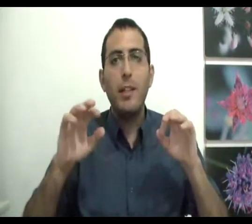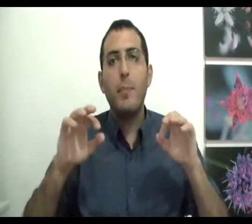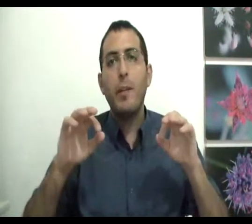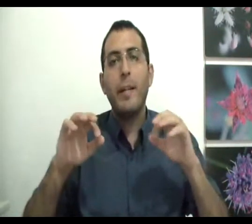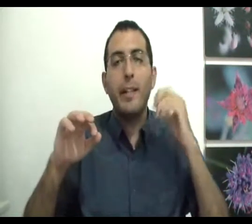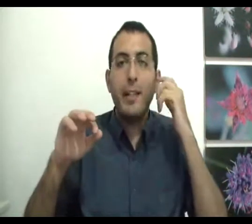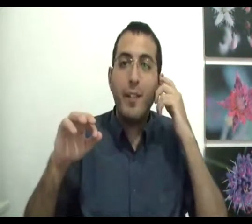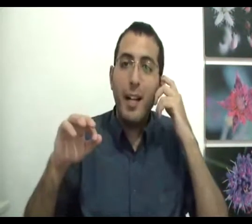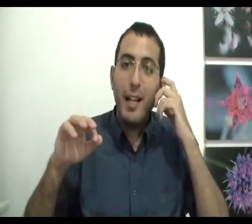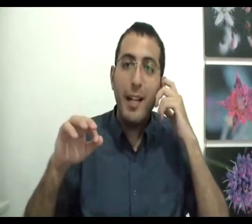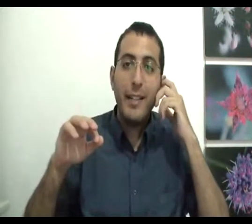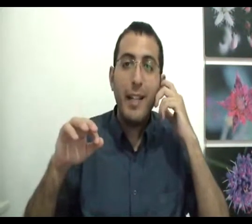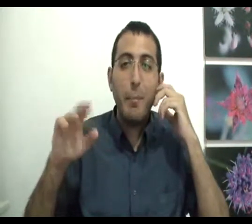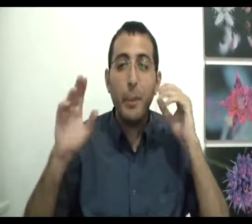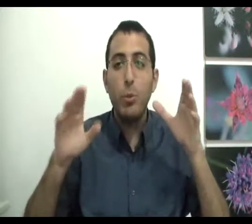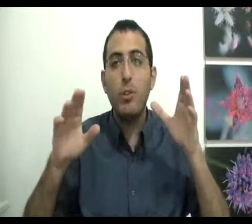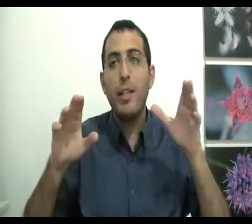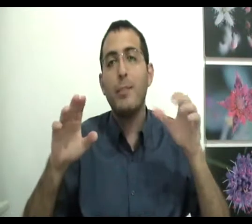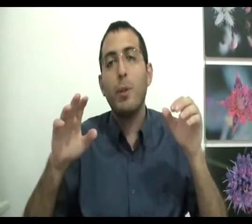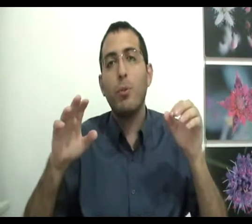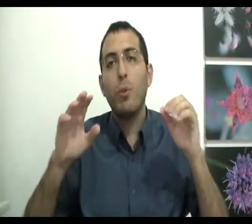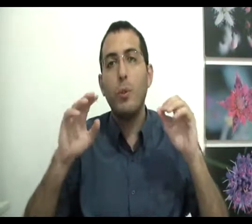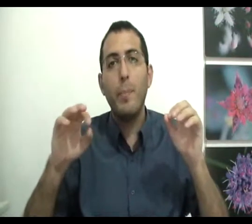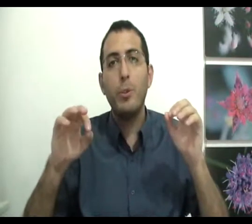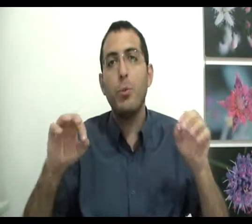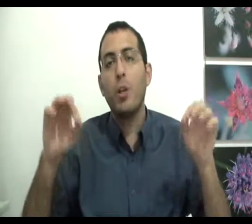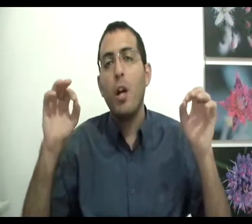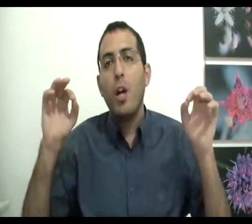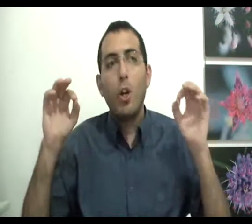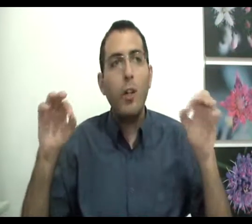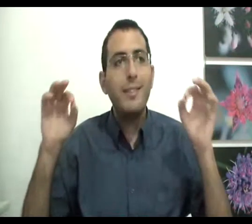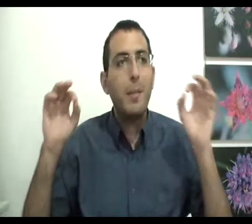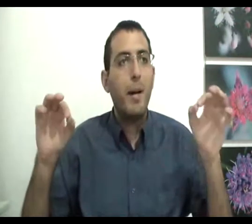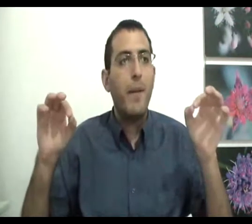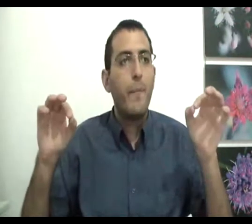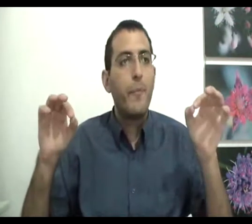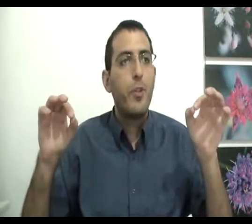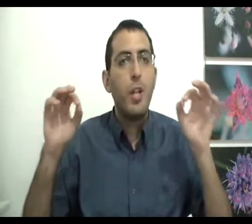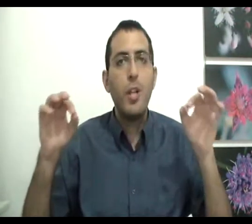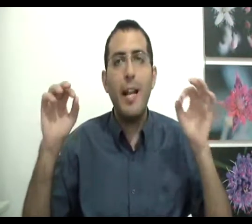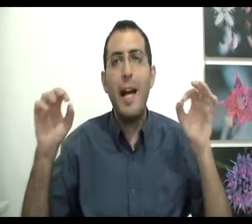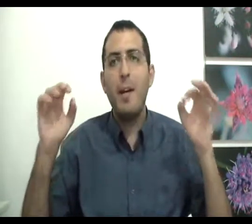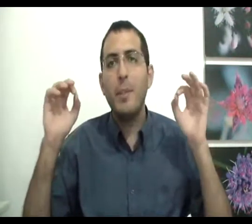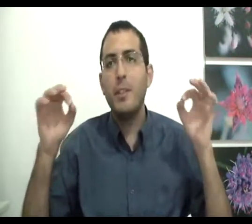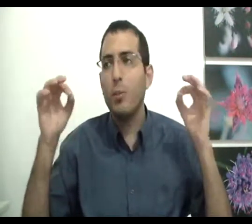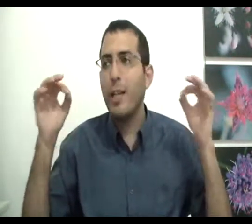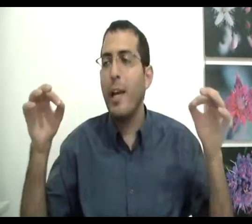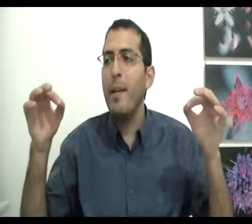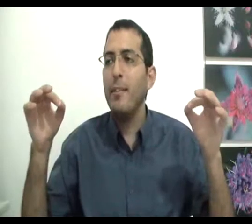יתבונן בעניין אבל העניין הפשוט יותר להסביר אותו הוא די פשוט כל סיבה שנשאל למה המציאות קיימת